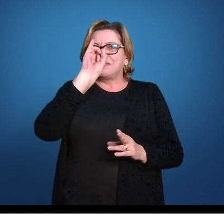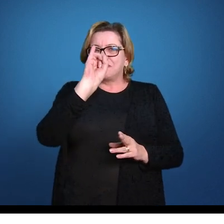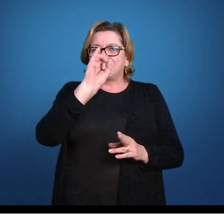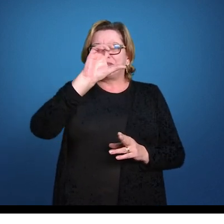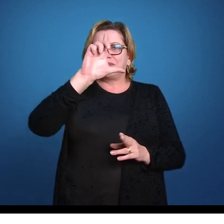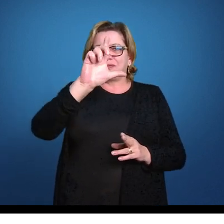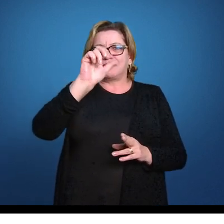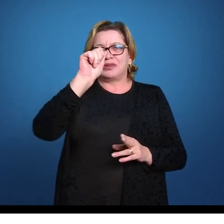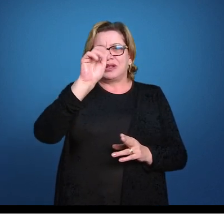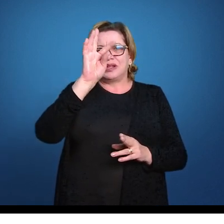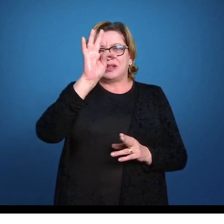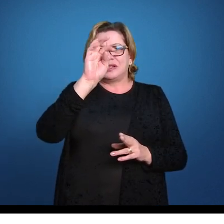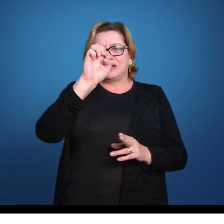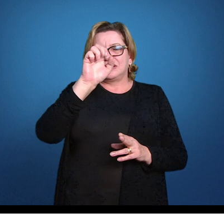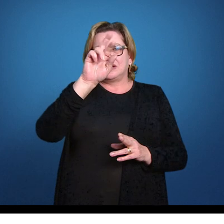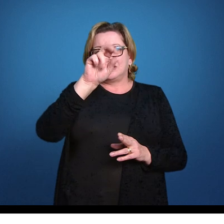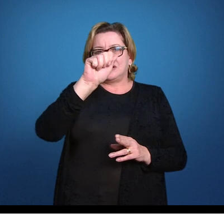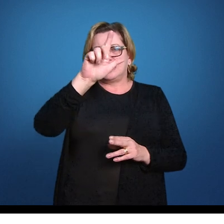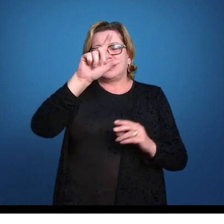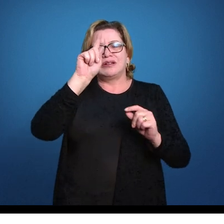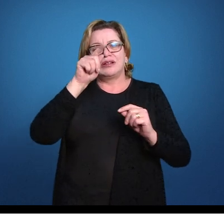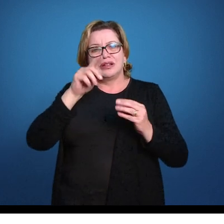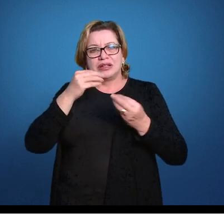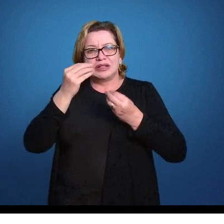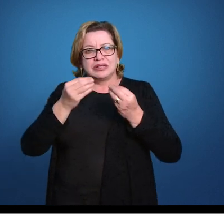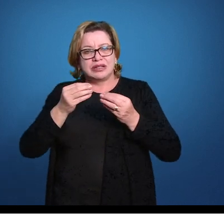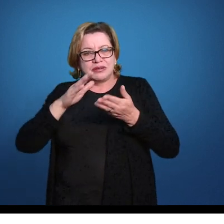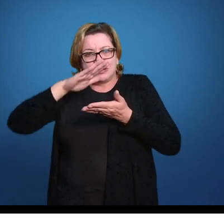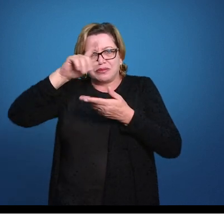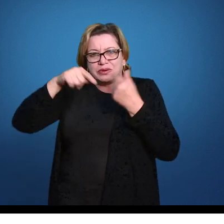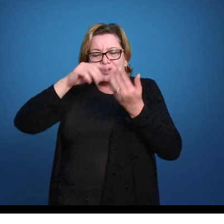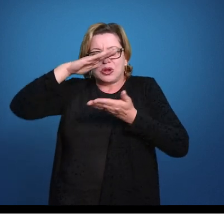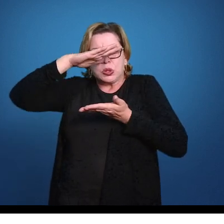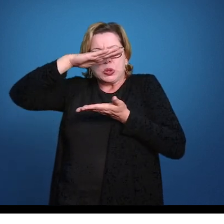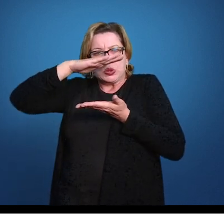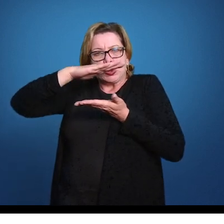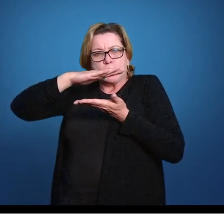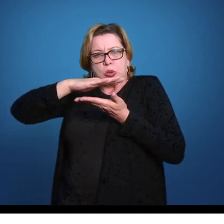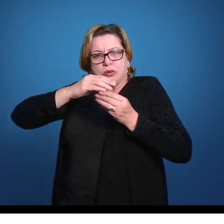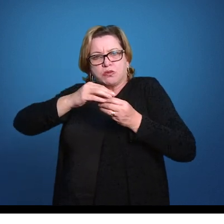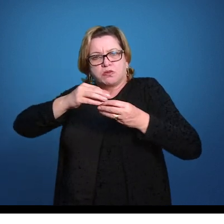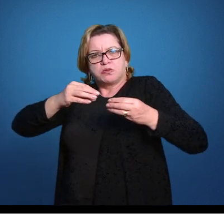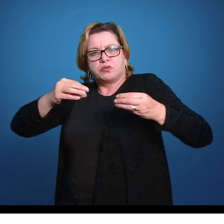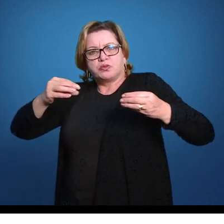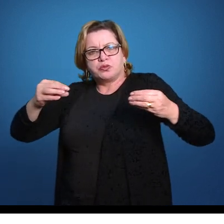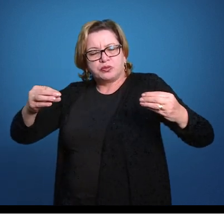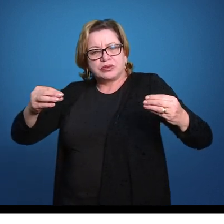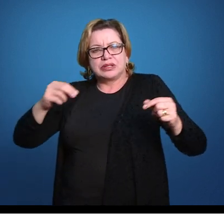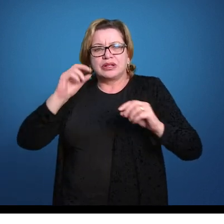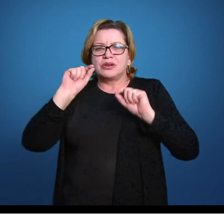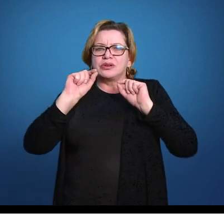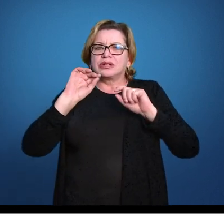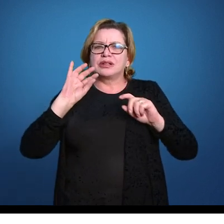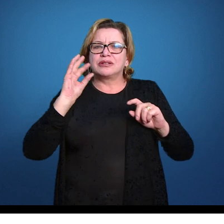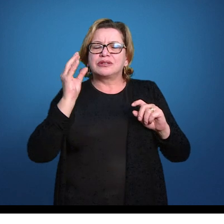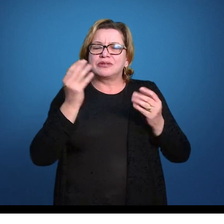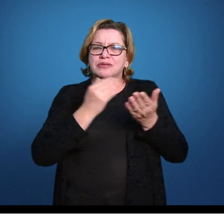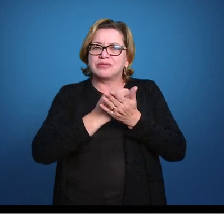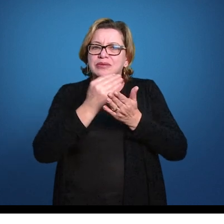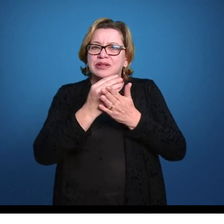com o surgimento então da mesoderme, esse animal se achata né, e se alonga, sendo que o blastóporo forma a